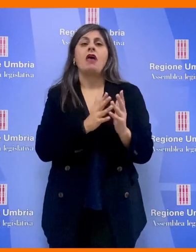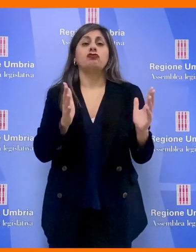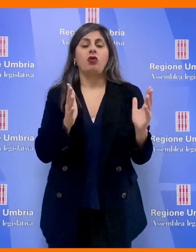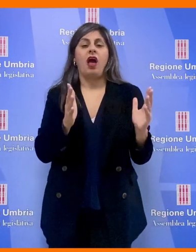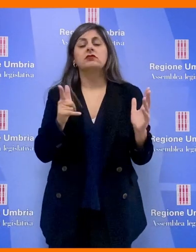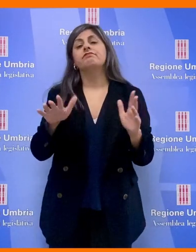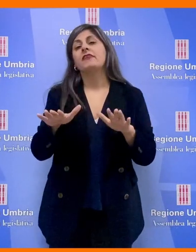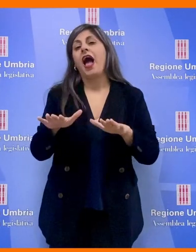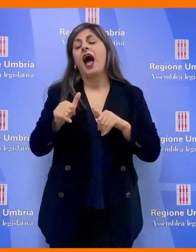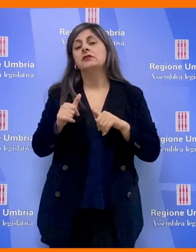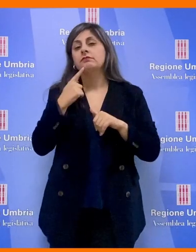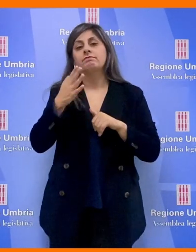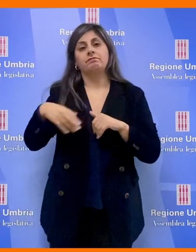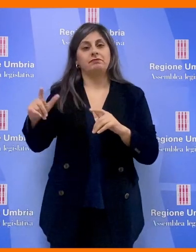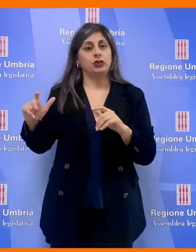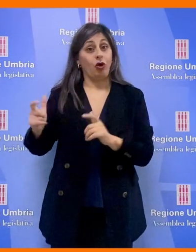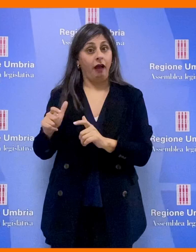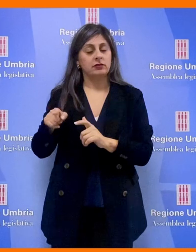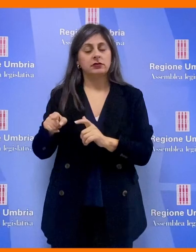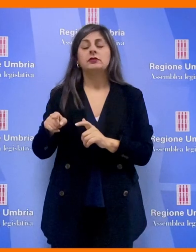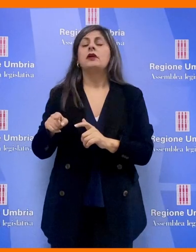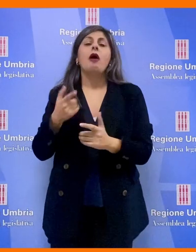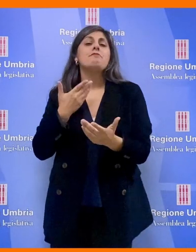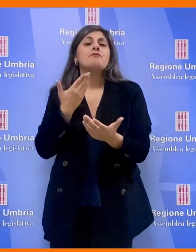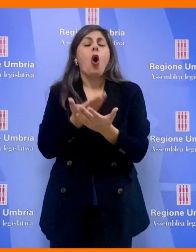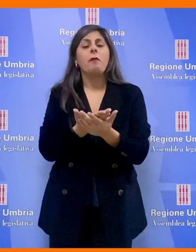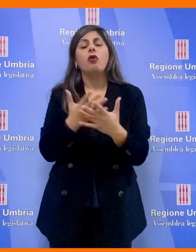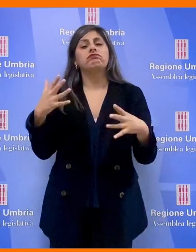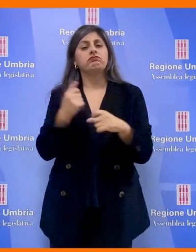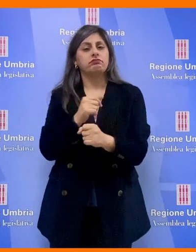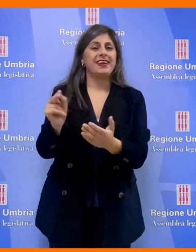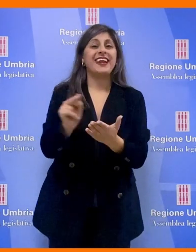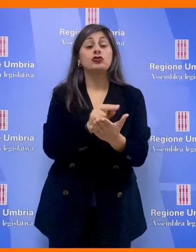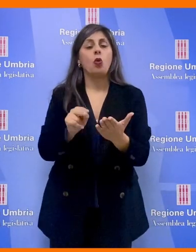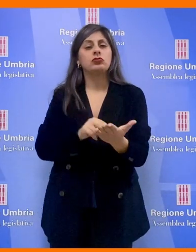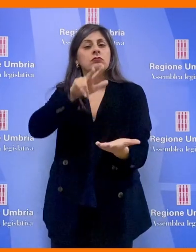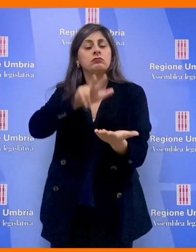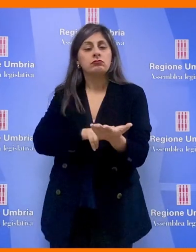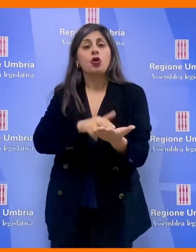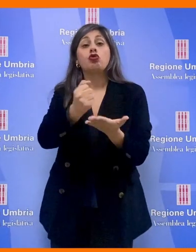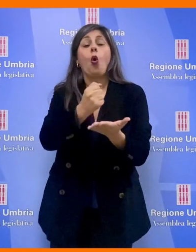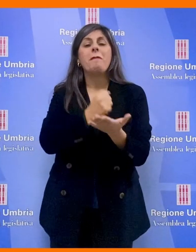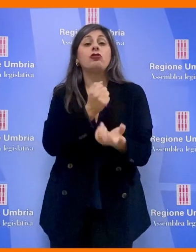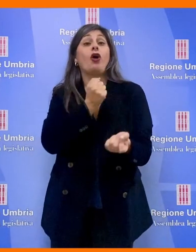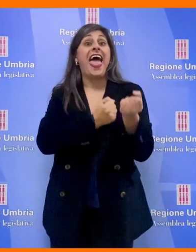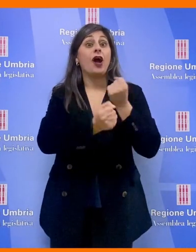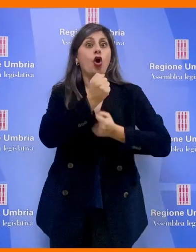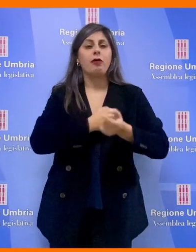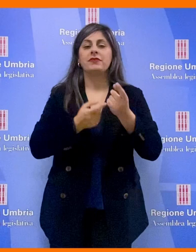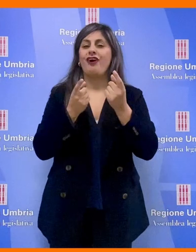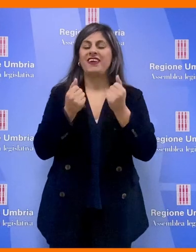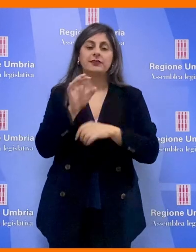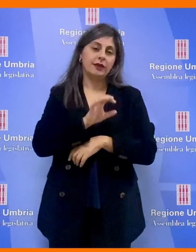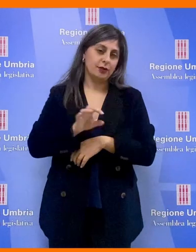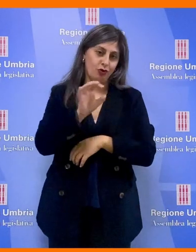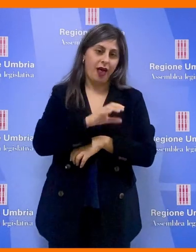maggioranza e l'astenzione della minoranza la proposta di risoluzione che approva il documento di economia e